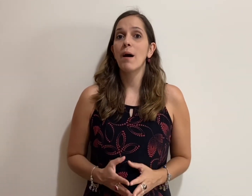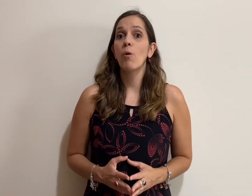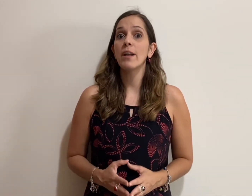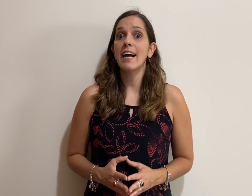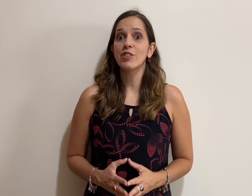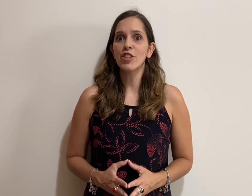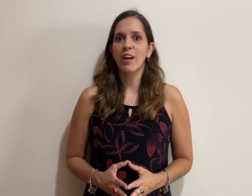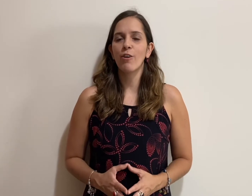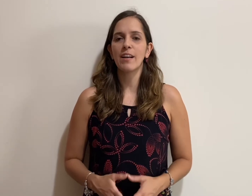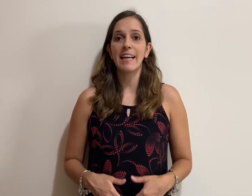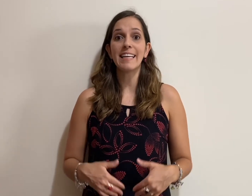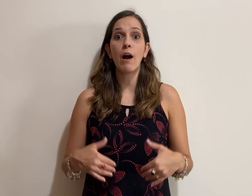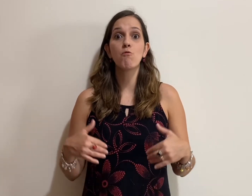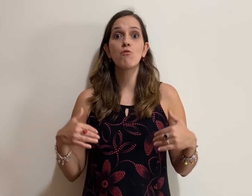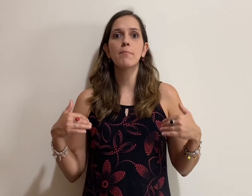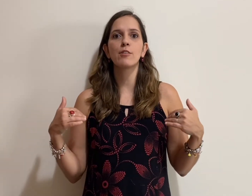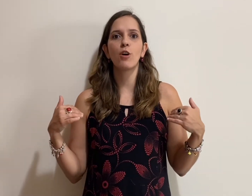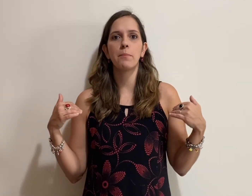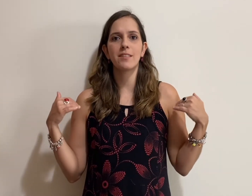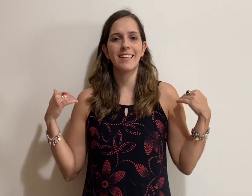olhadinha agora em algumas obras dele.